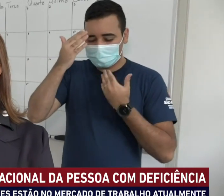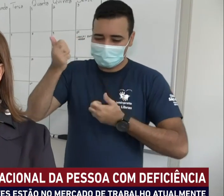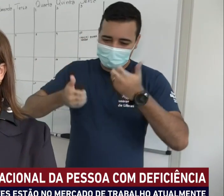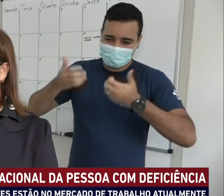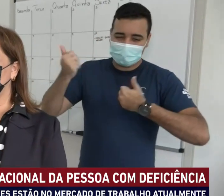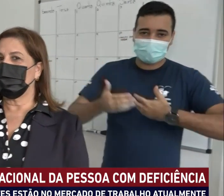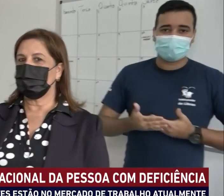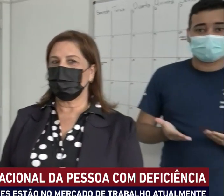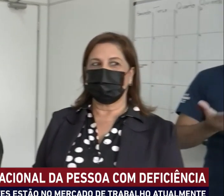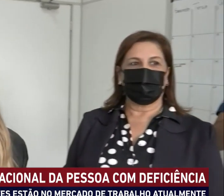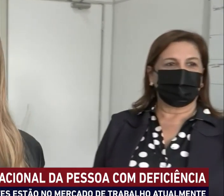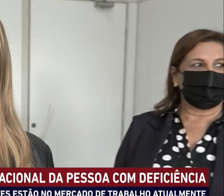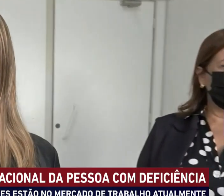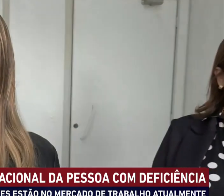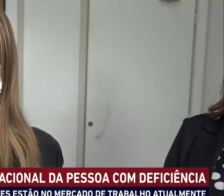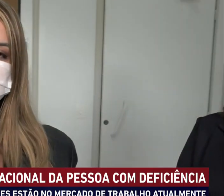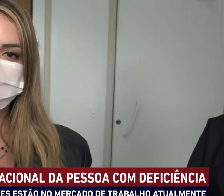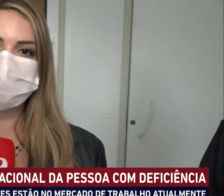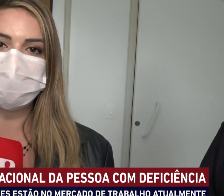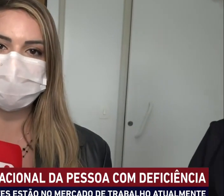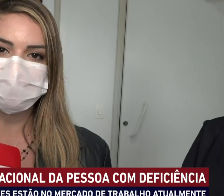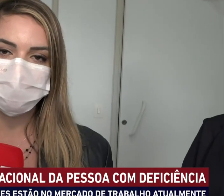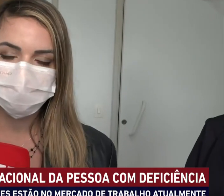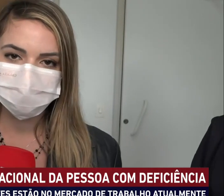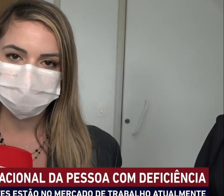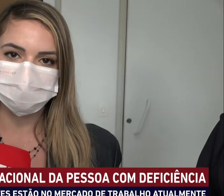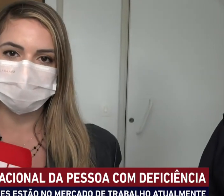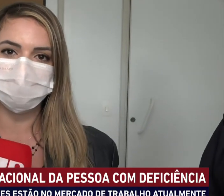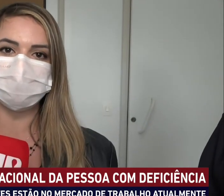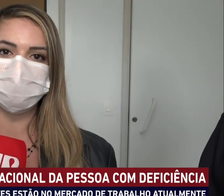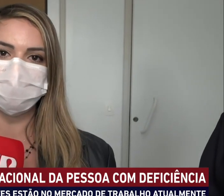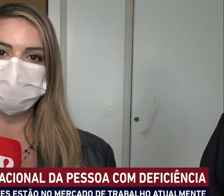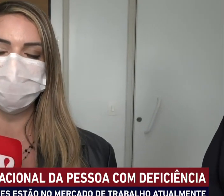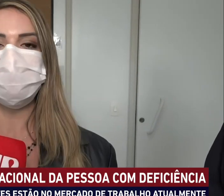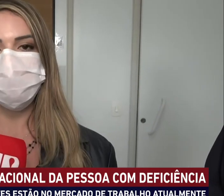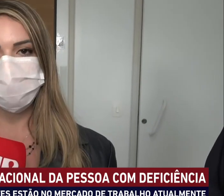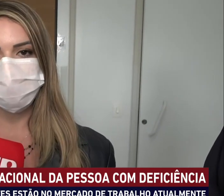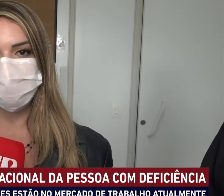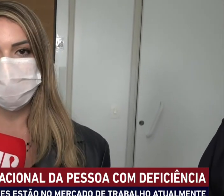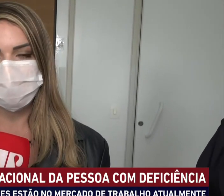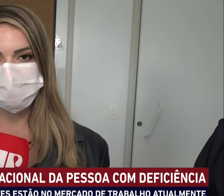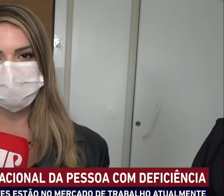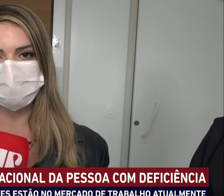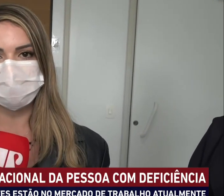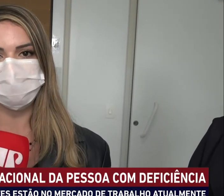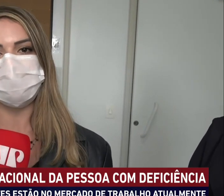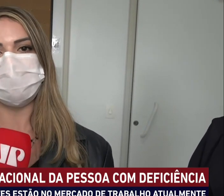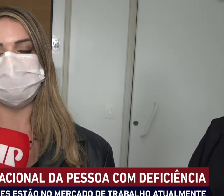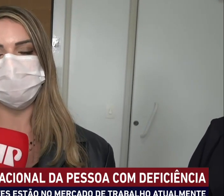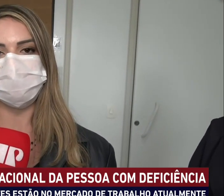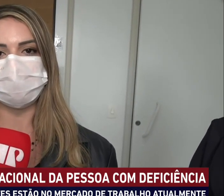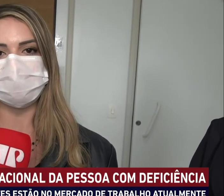informações. Adriana, olha a dica importante da Silvia, que é trabalhar em conjunto, poder público, junto com a sociedade,